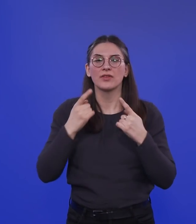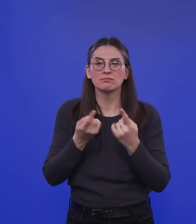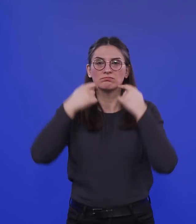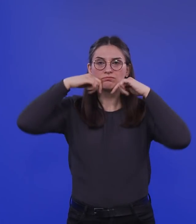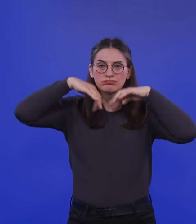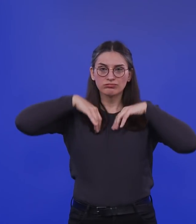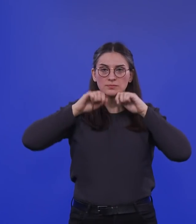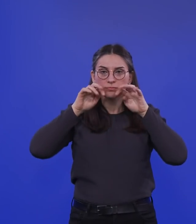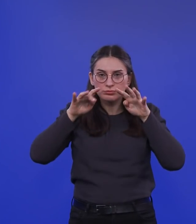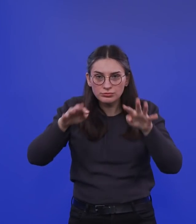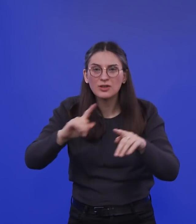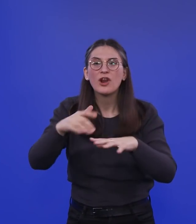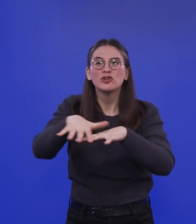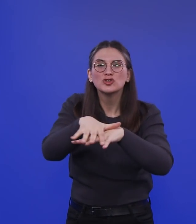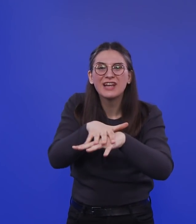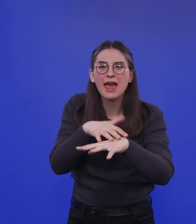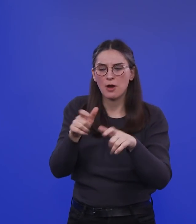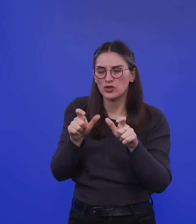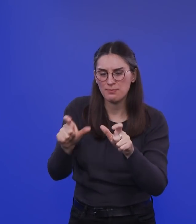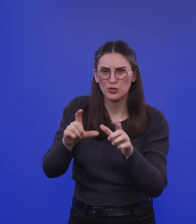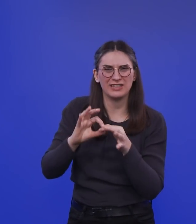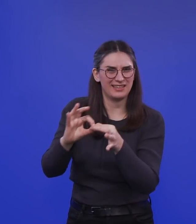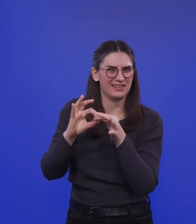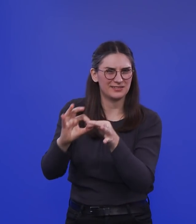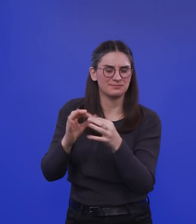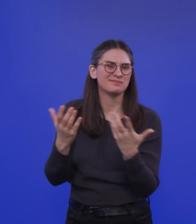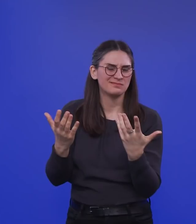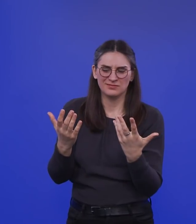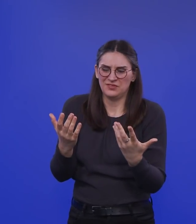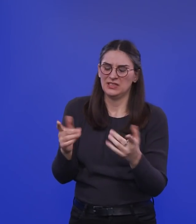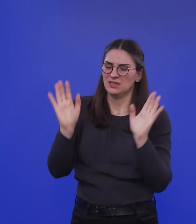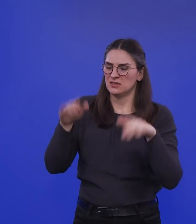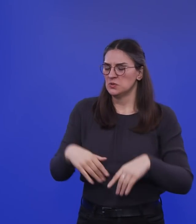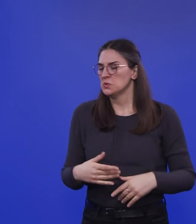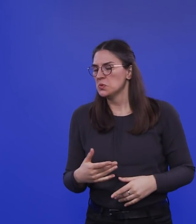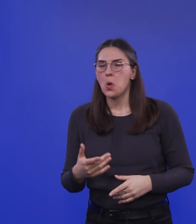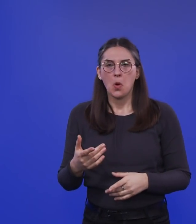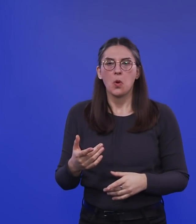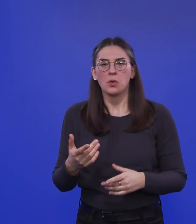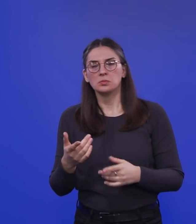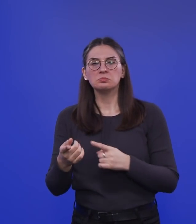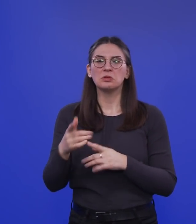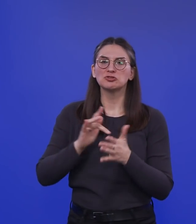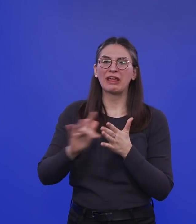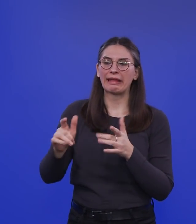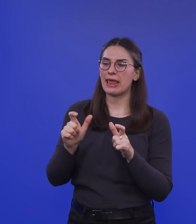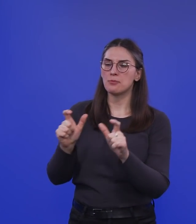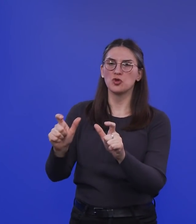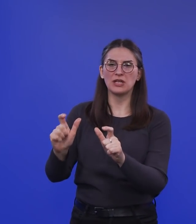Schleimhautimmunität ist, die hier eine Rolle spielt, ist es fast müßig zu denken, wir könnten hier eine sterile Immunität erzielen. Das